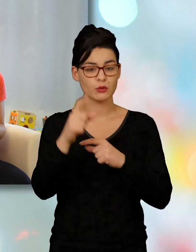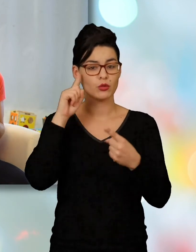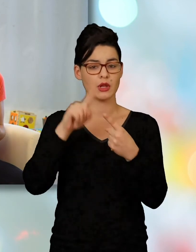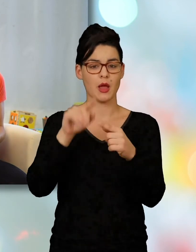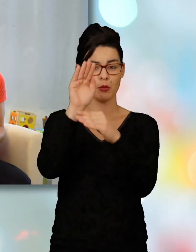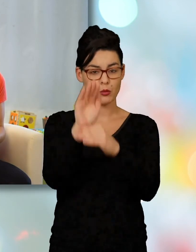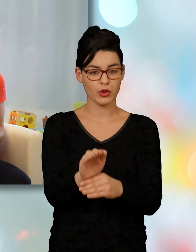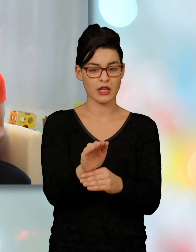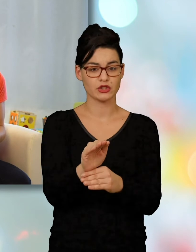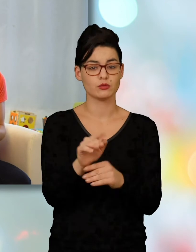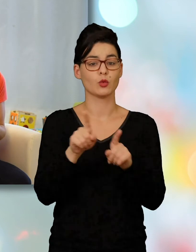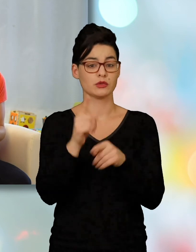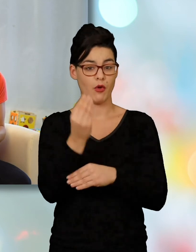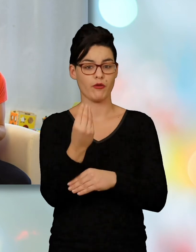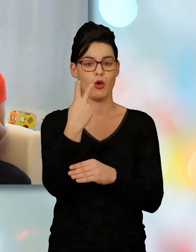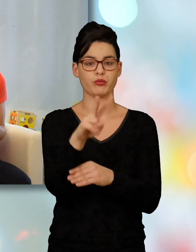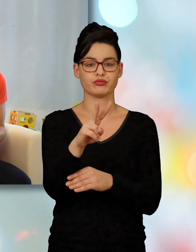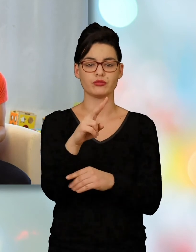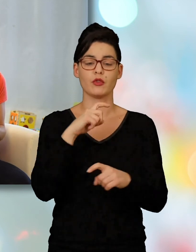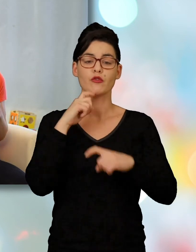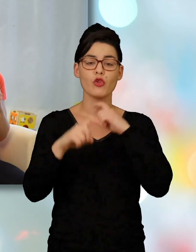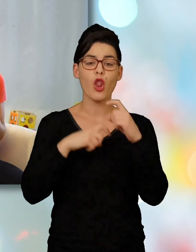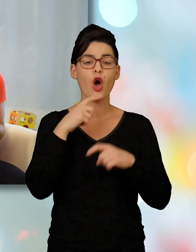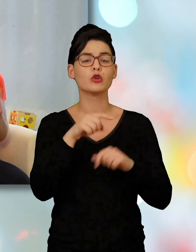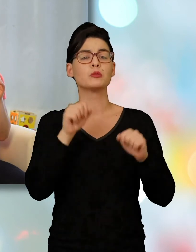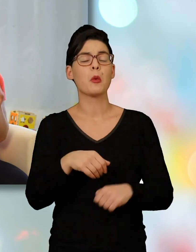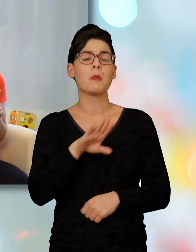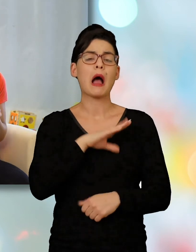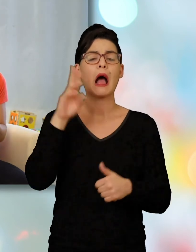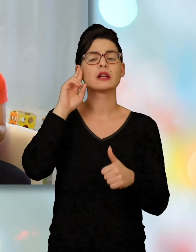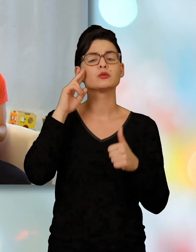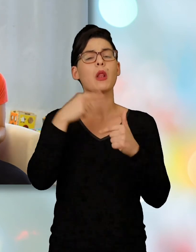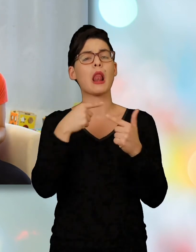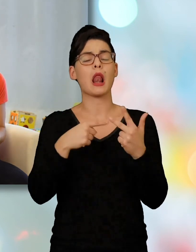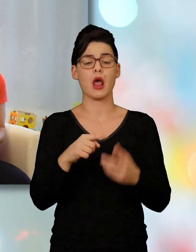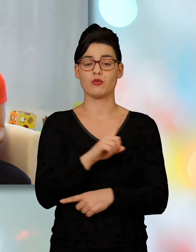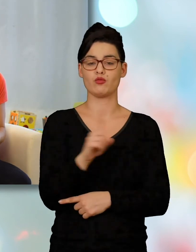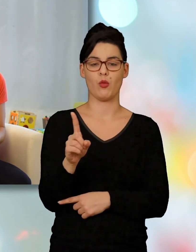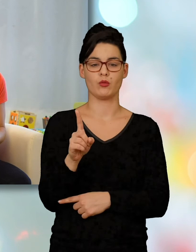Il existe des procédures vous permettant de vous protéger, vous et vos enfants.